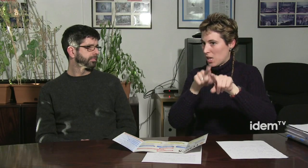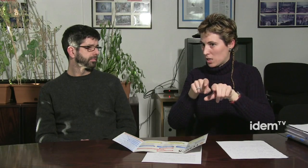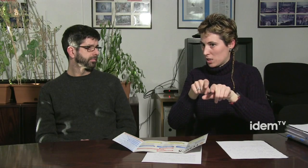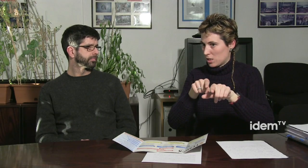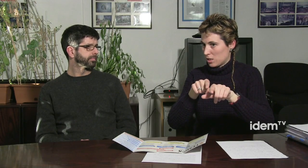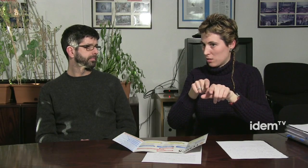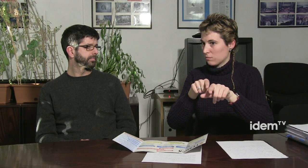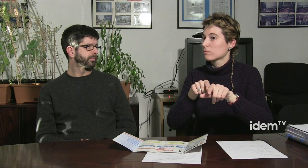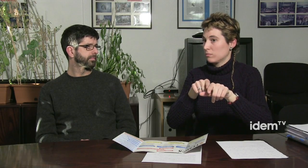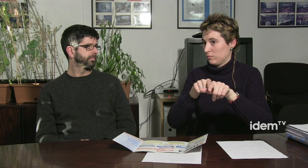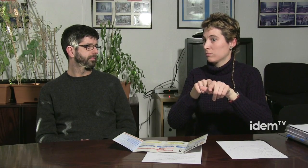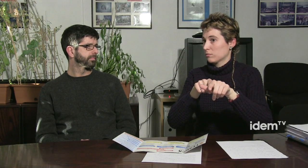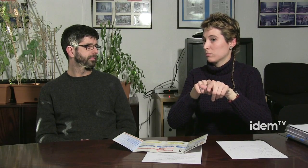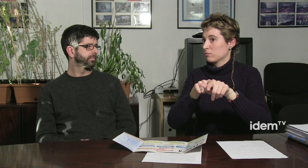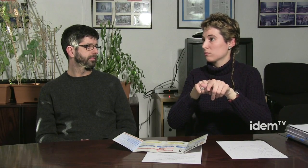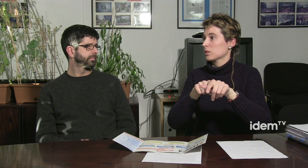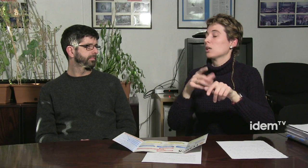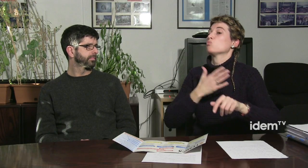i també l'atenció a persones sordes i immigrants.